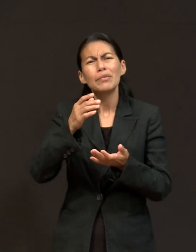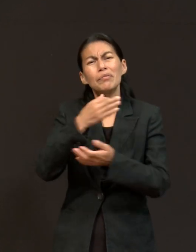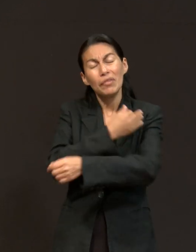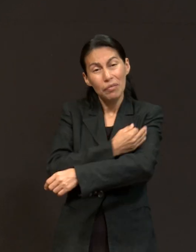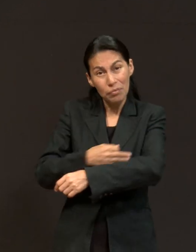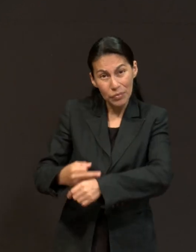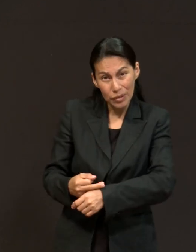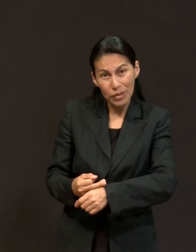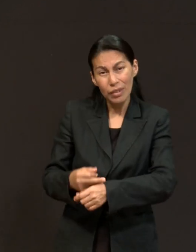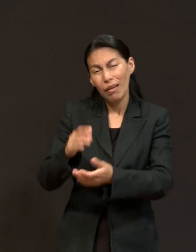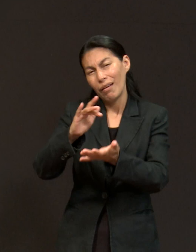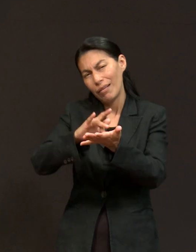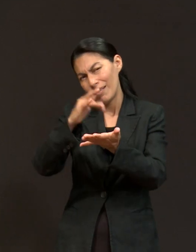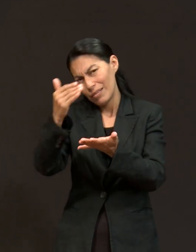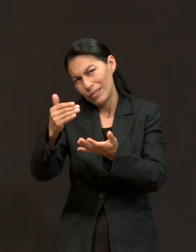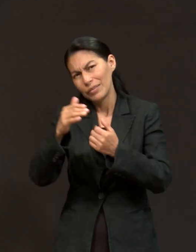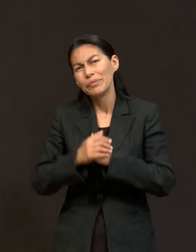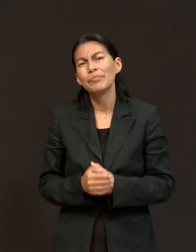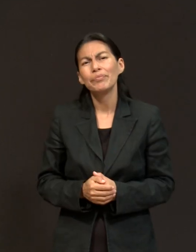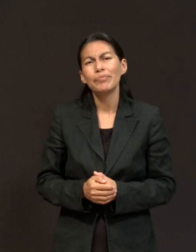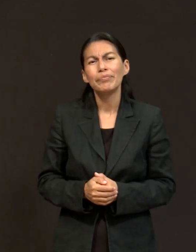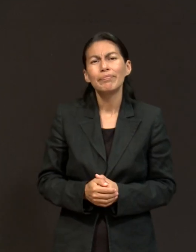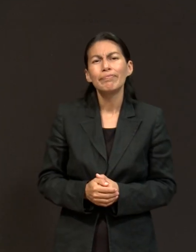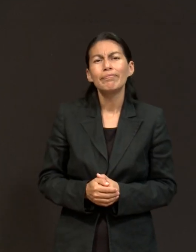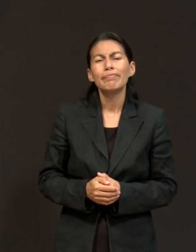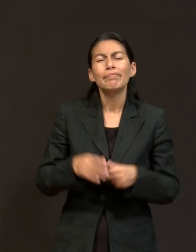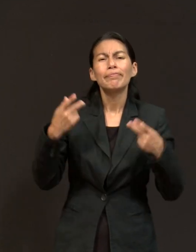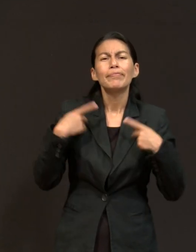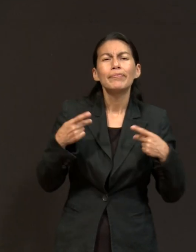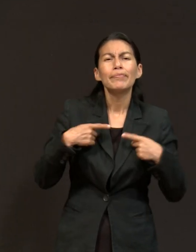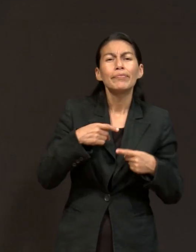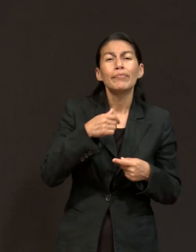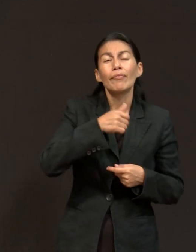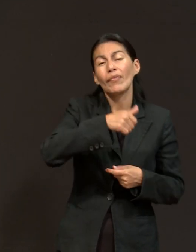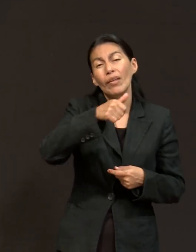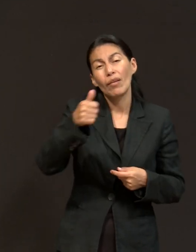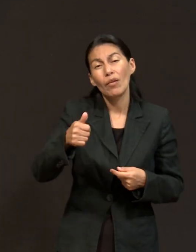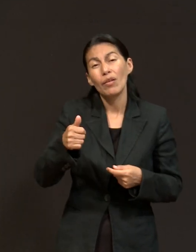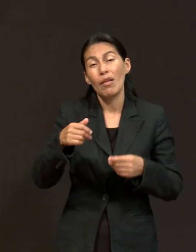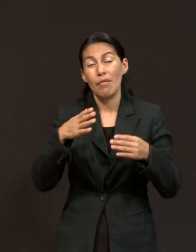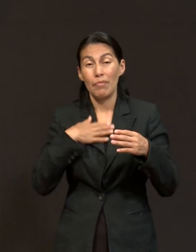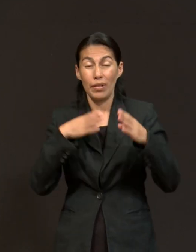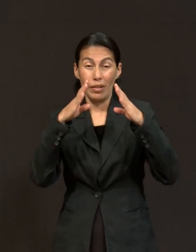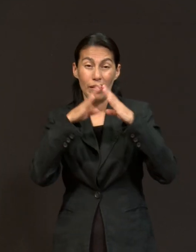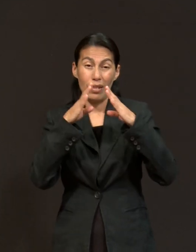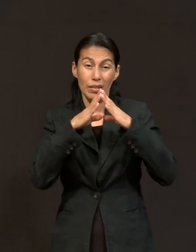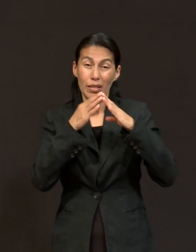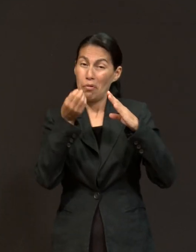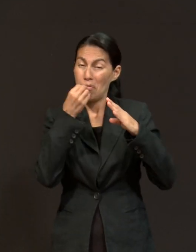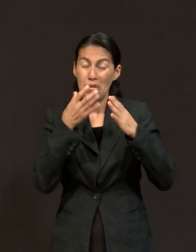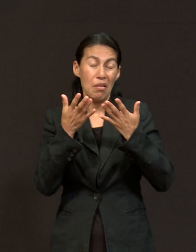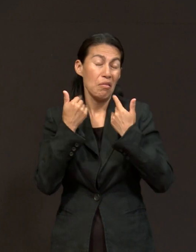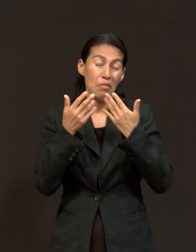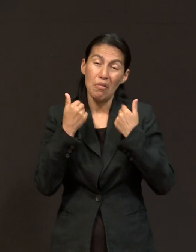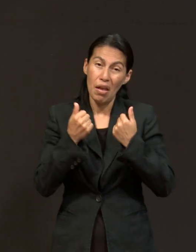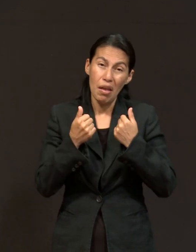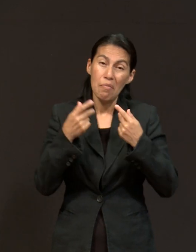hecho por mi familia. Gracias por cada persona que llega con alimentos. A veces no hay alimentos en la